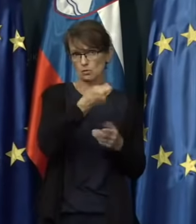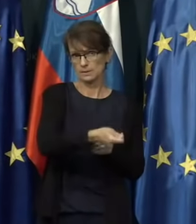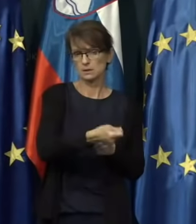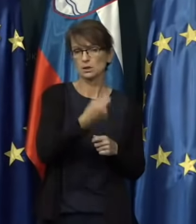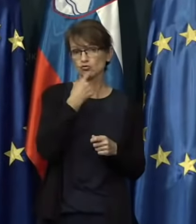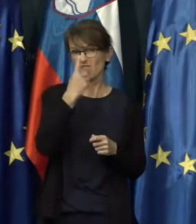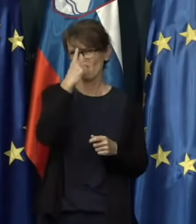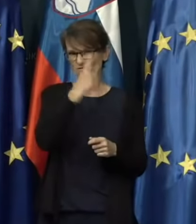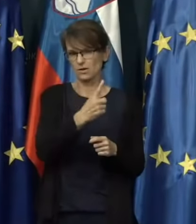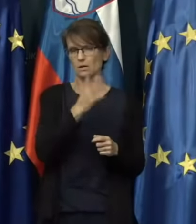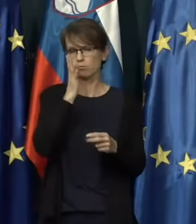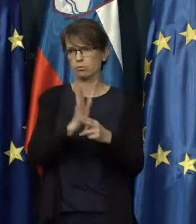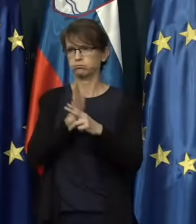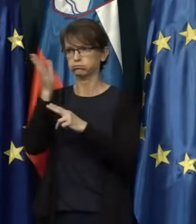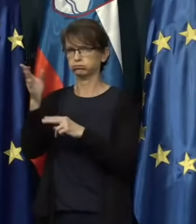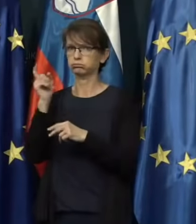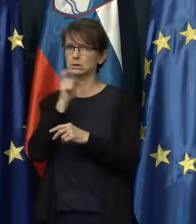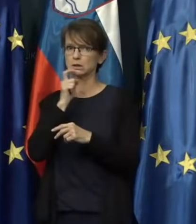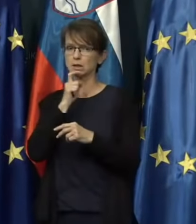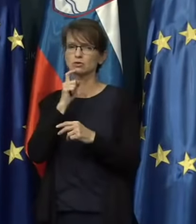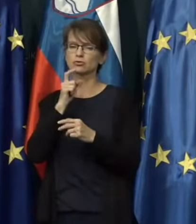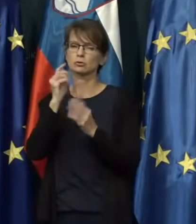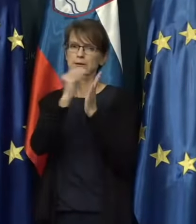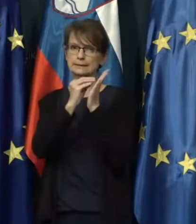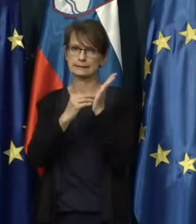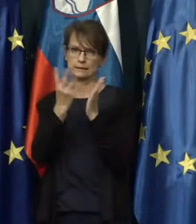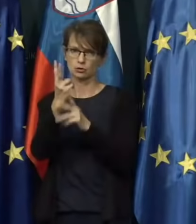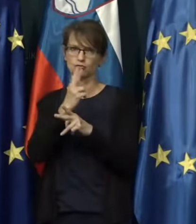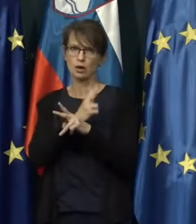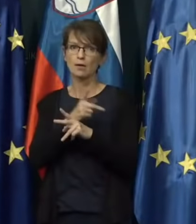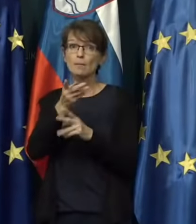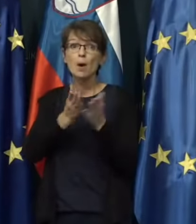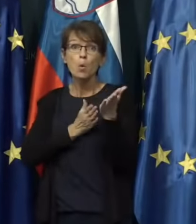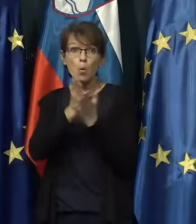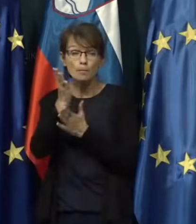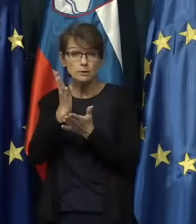vedel, da gre v rdečo državo ali ni vedel? Se je v mes spremenil?